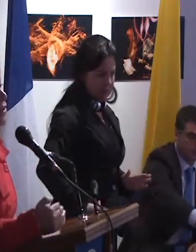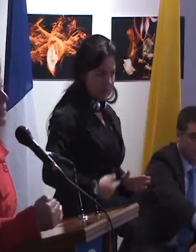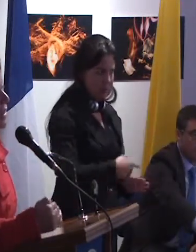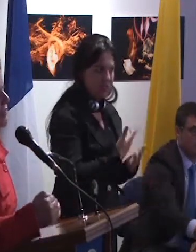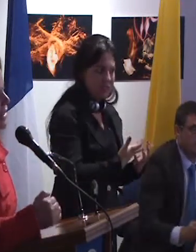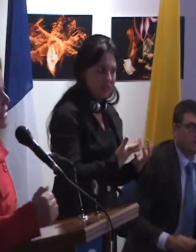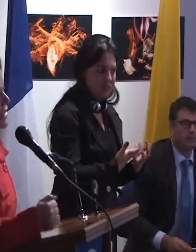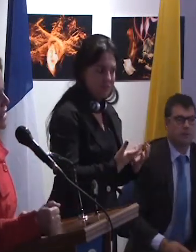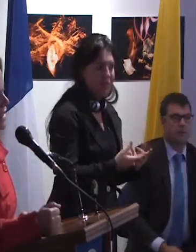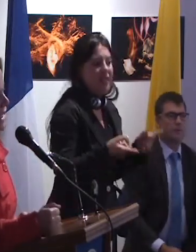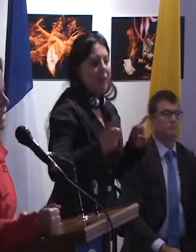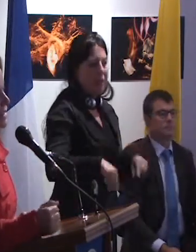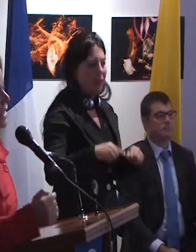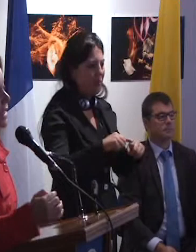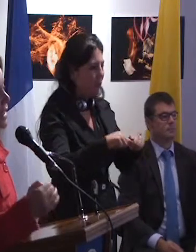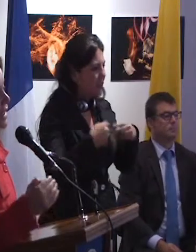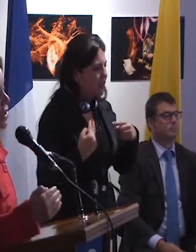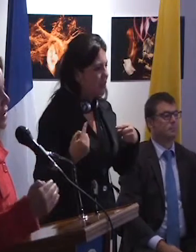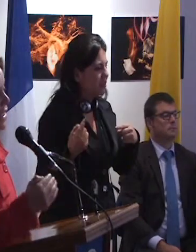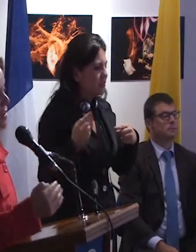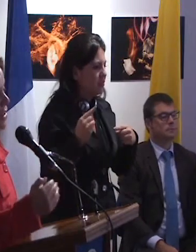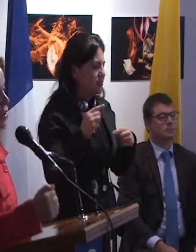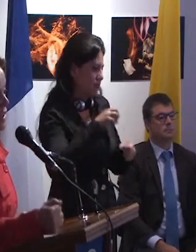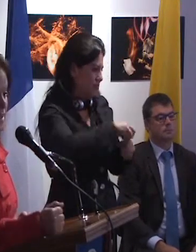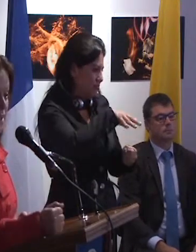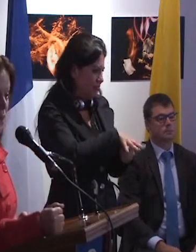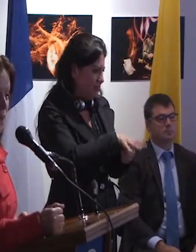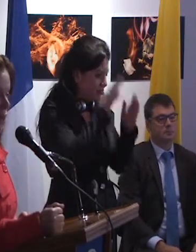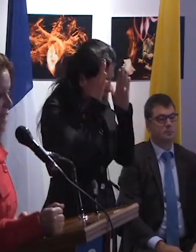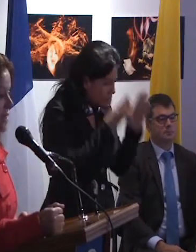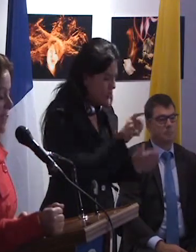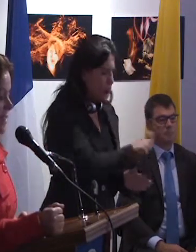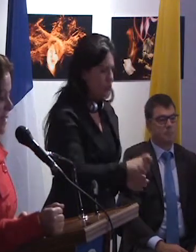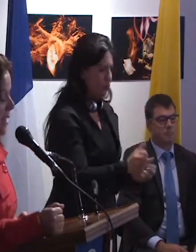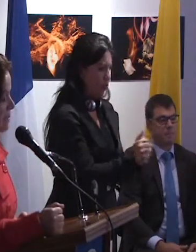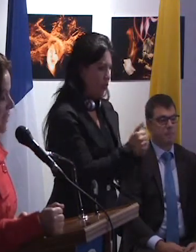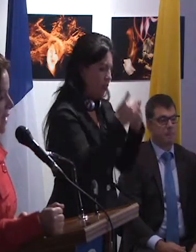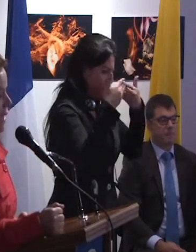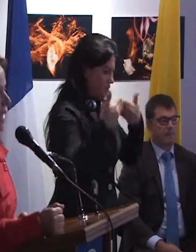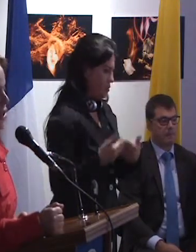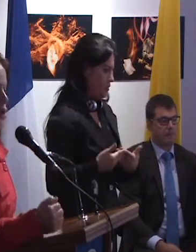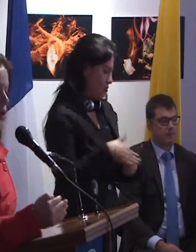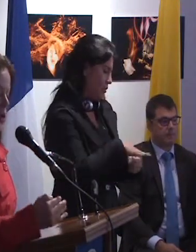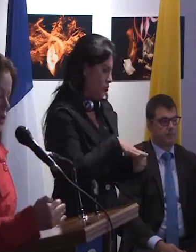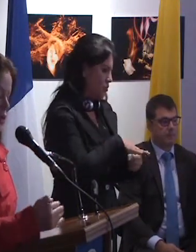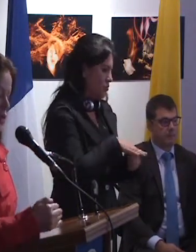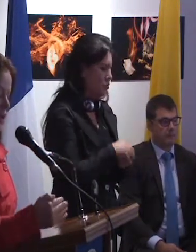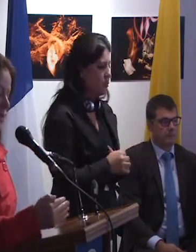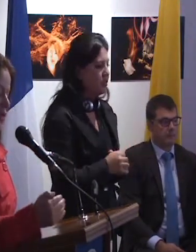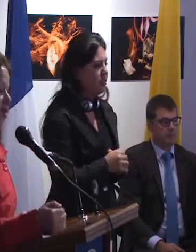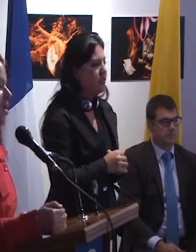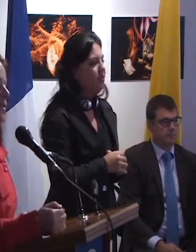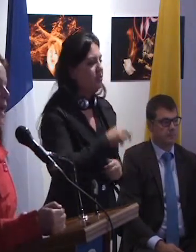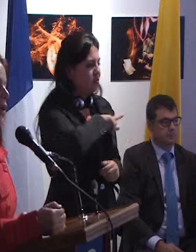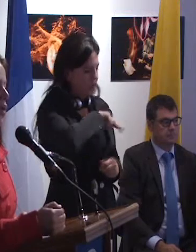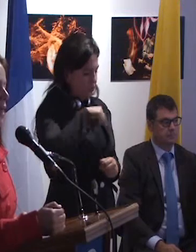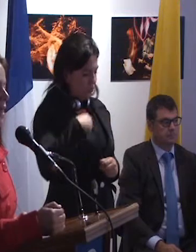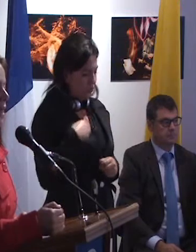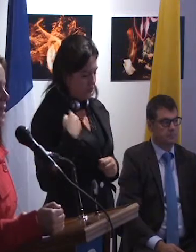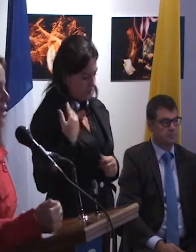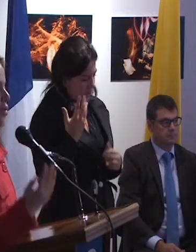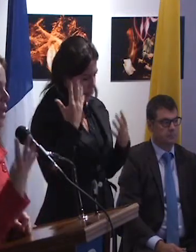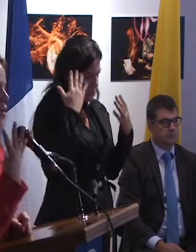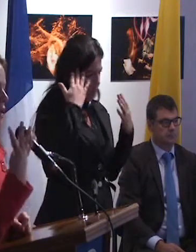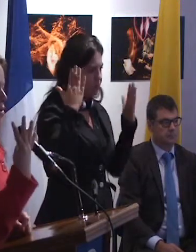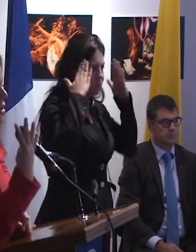pero también metas distritales en atención a las personas en situación de discapacidad. Nosotros nos hemos concentrado